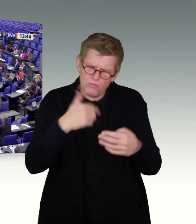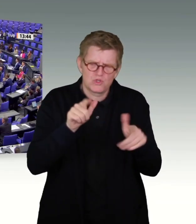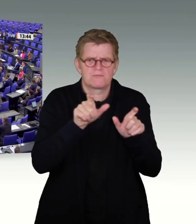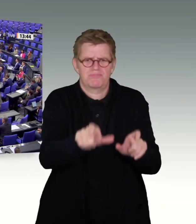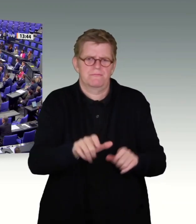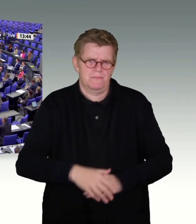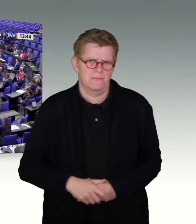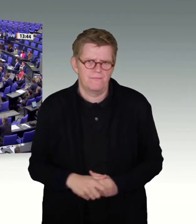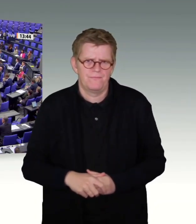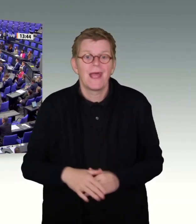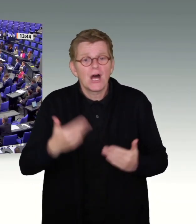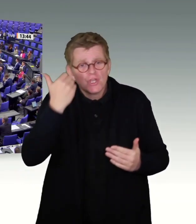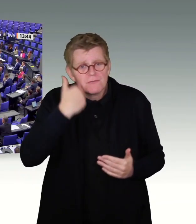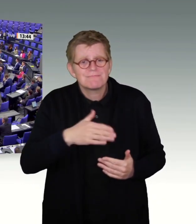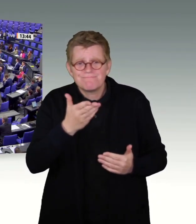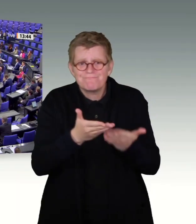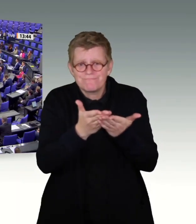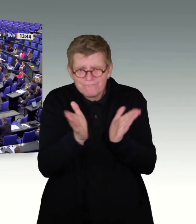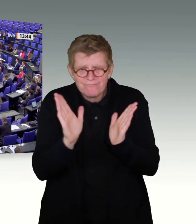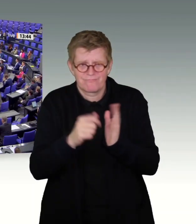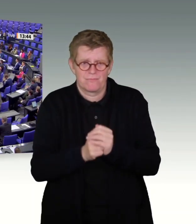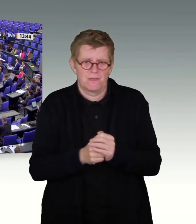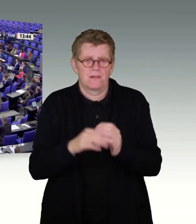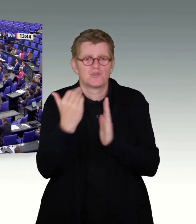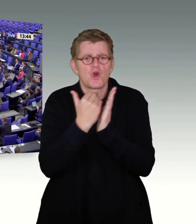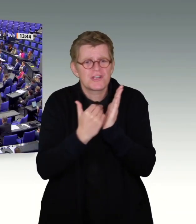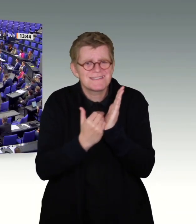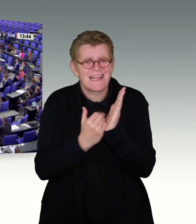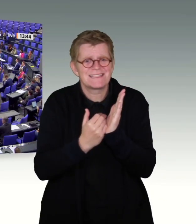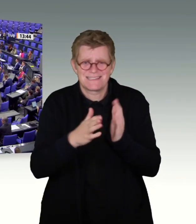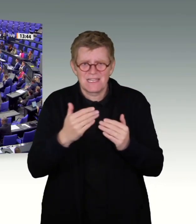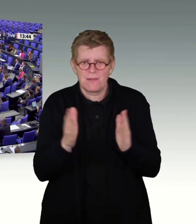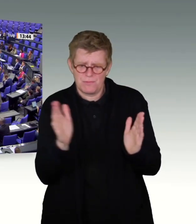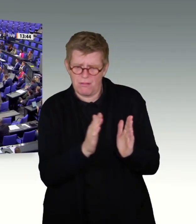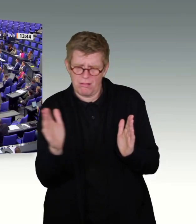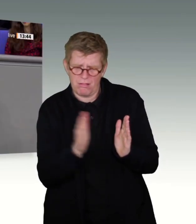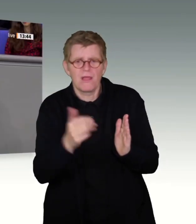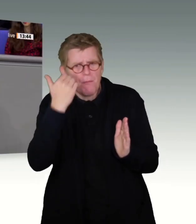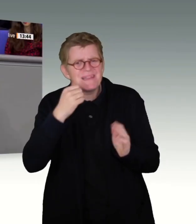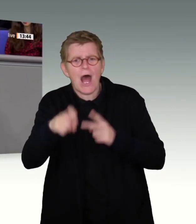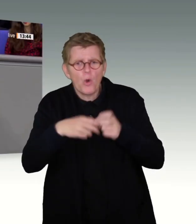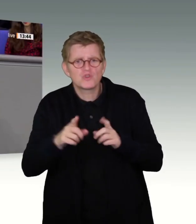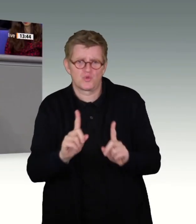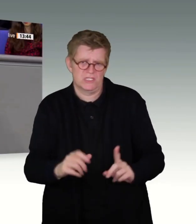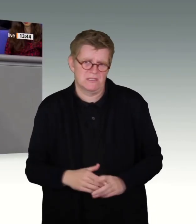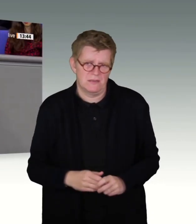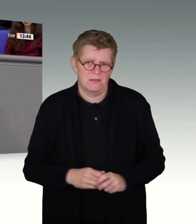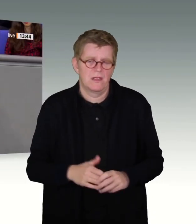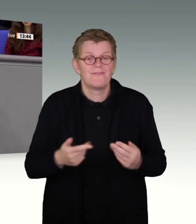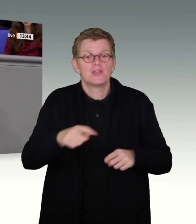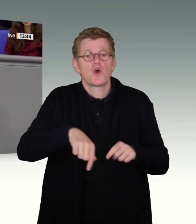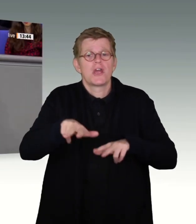Schöpfen Sie den gesetzgeberischen Spielraum zur Speicherung aus. Hören Sie auf die Innenminister der Länder, die das einhellig diese Woche